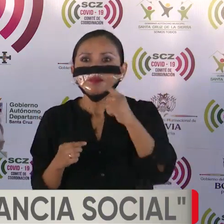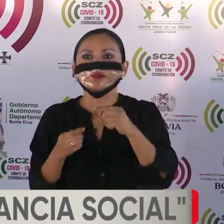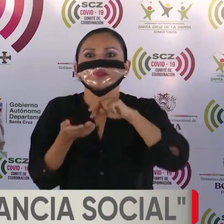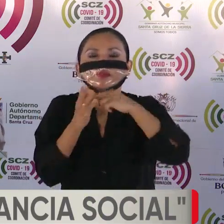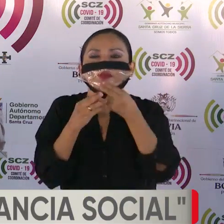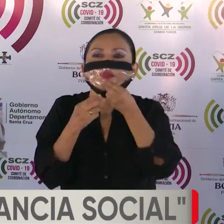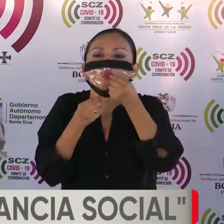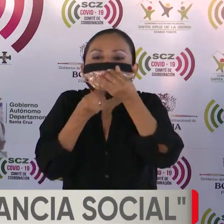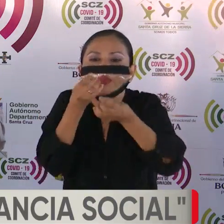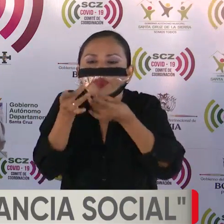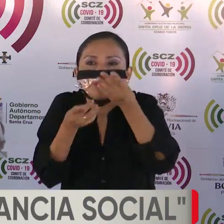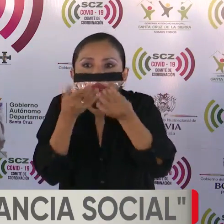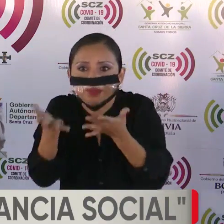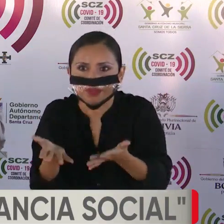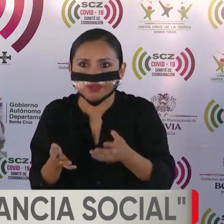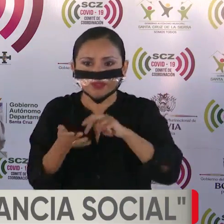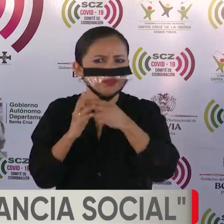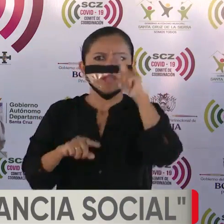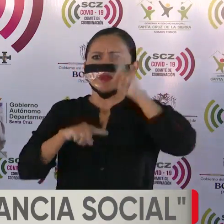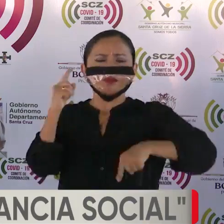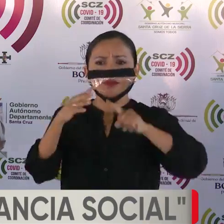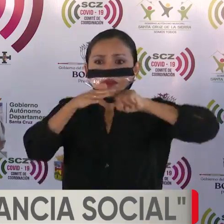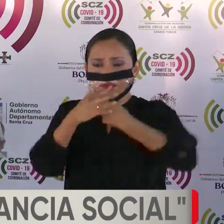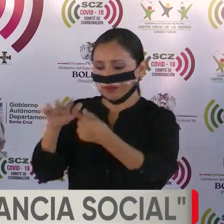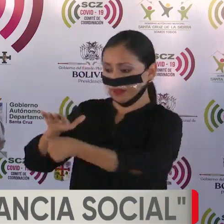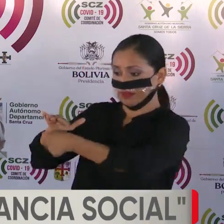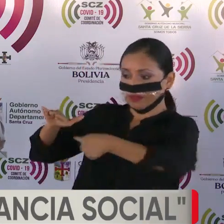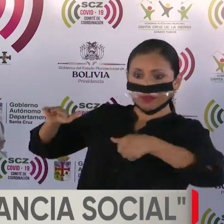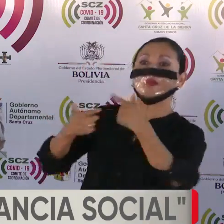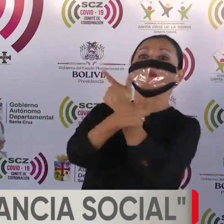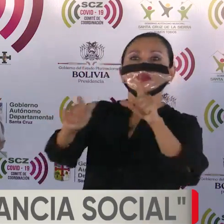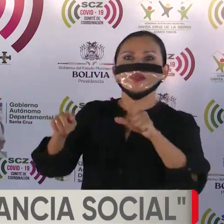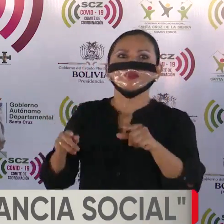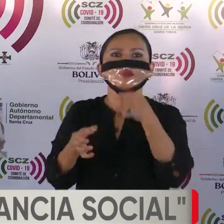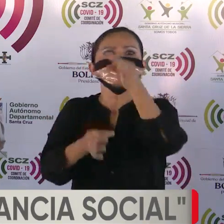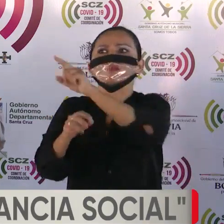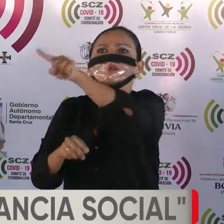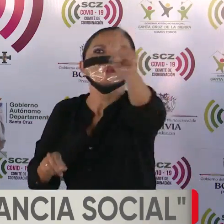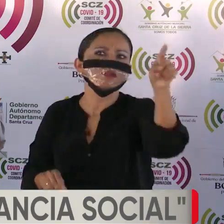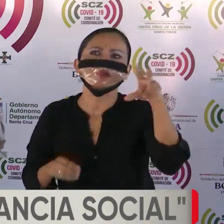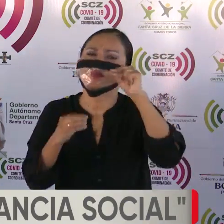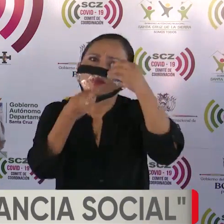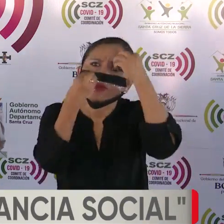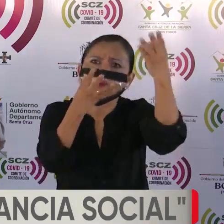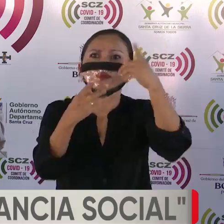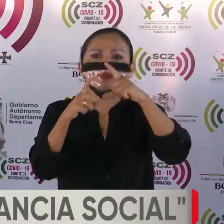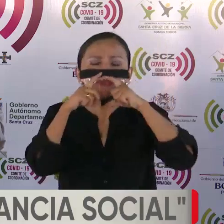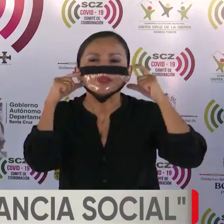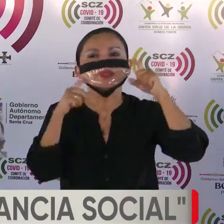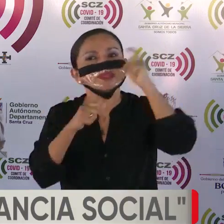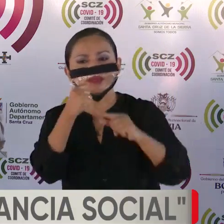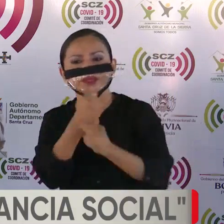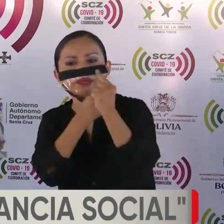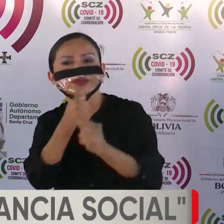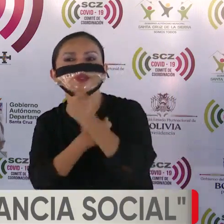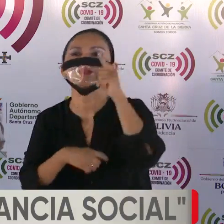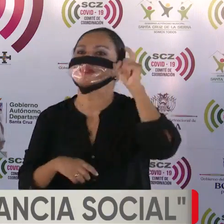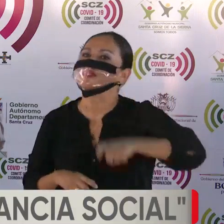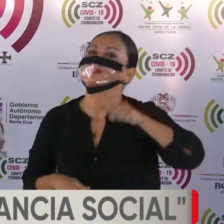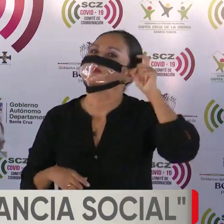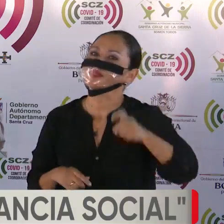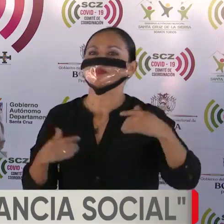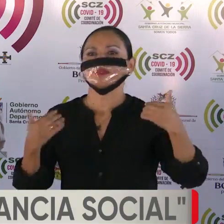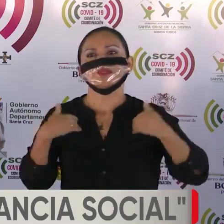secreción. No podemos comenzar el desconfinamiento sin que la ciudadanía tenga garantizado el suministro de